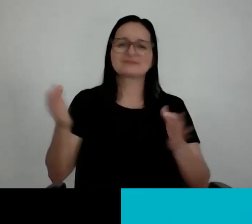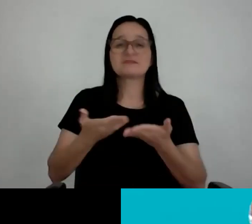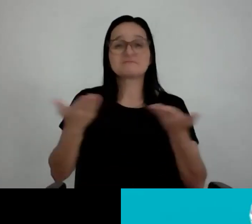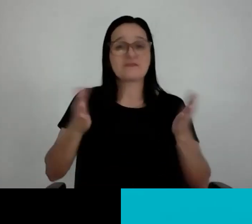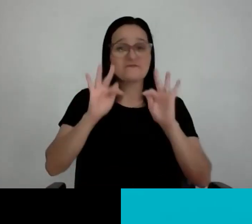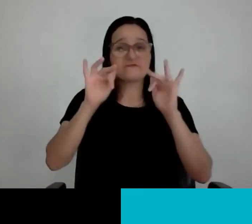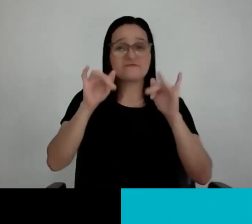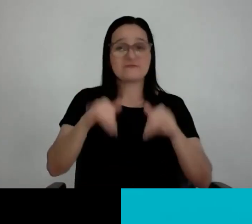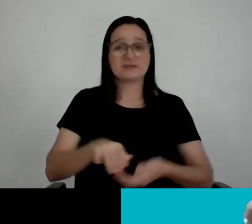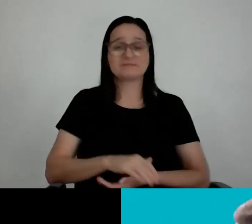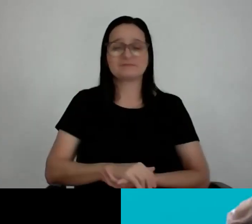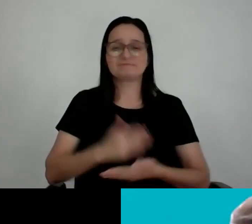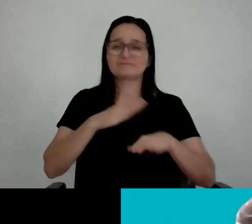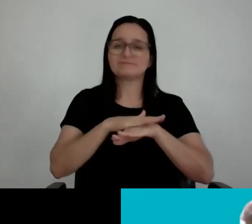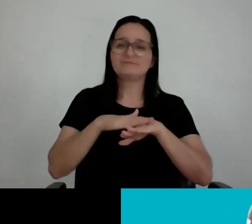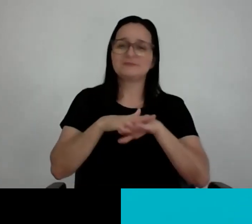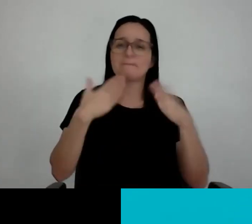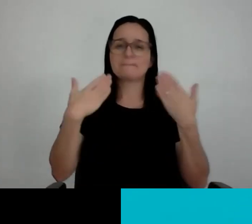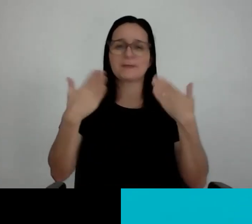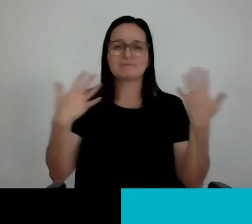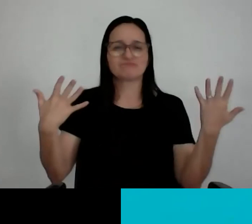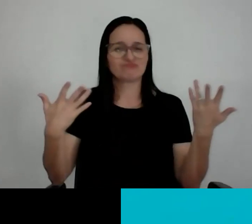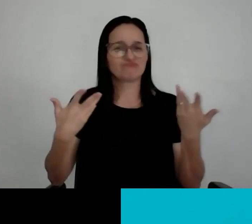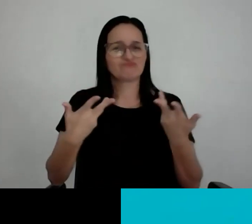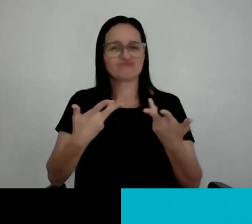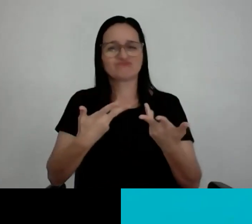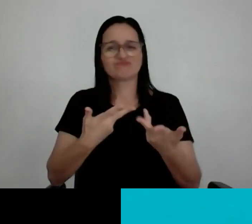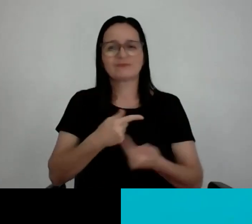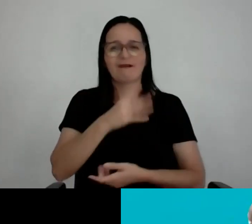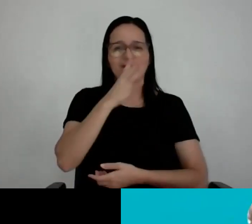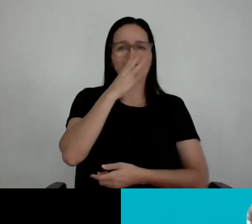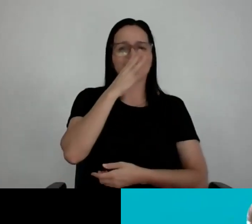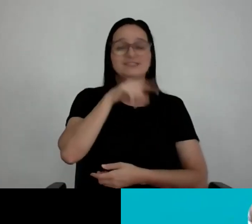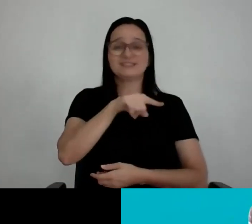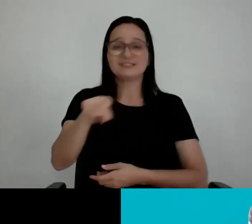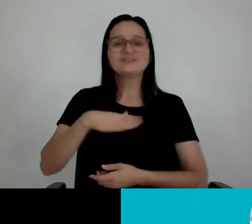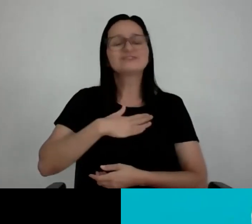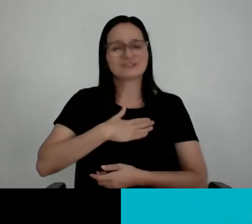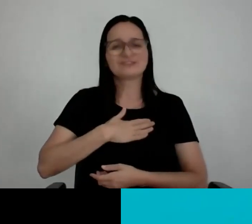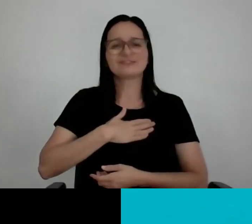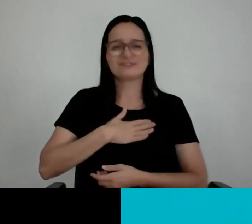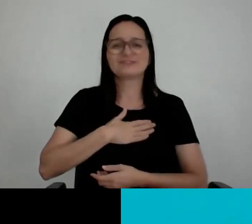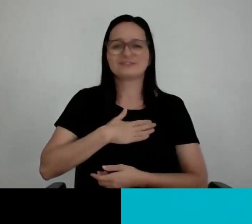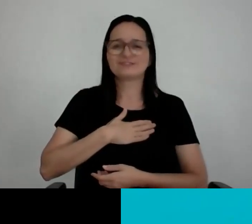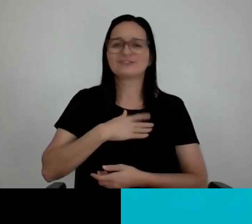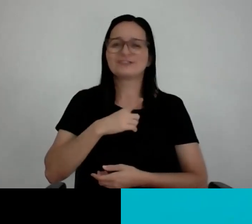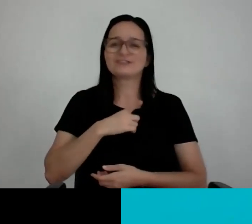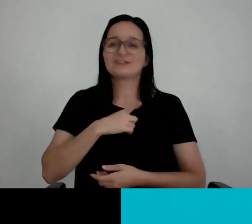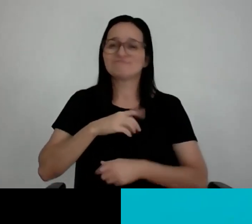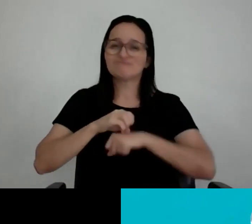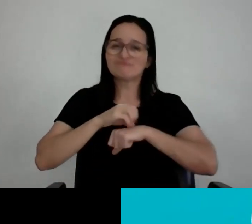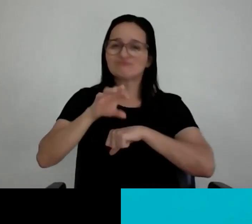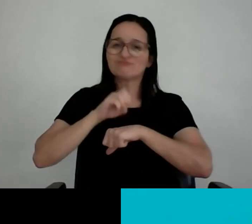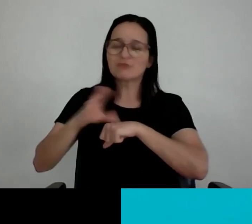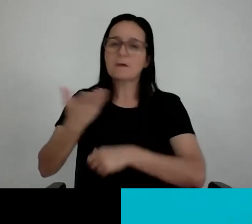ao final desse papo maravilhoso, apaixonante aqui com o João. Se você gostou, não esquece, indica o mês da carreira para os seus amigos, até